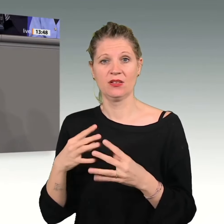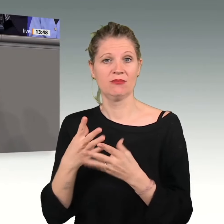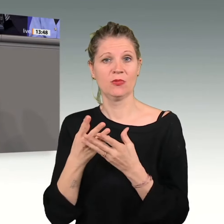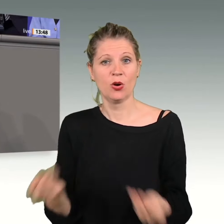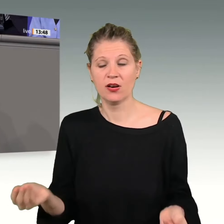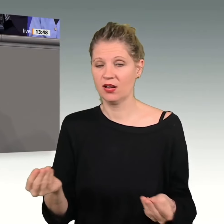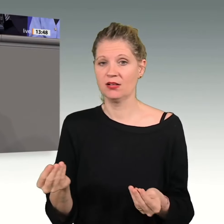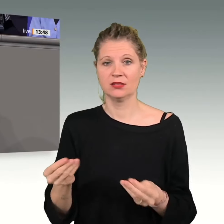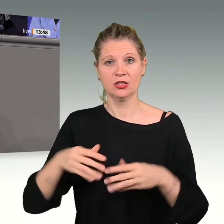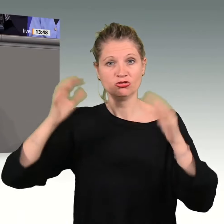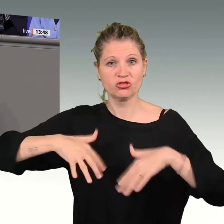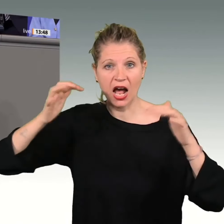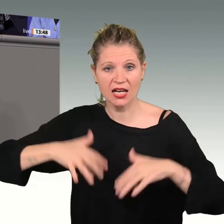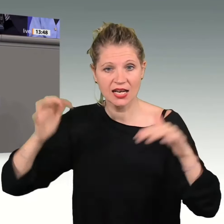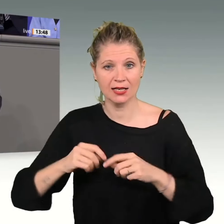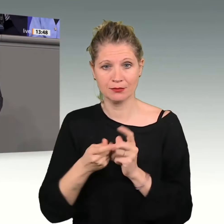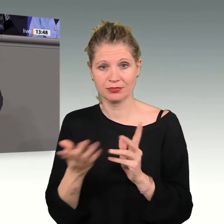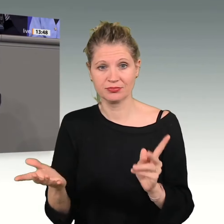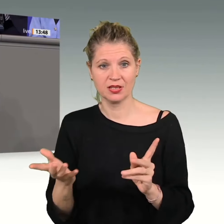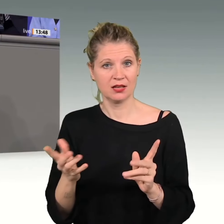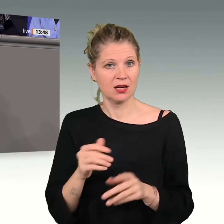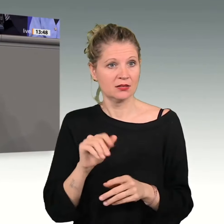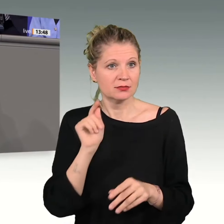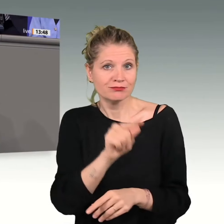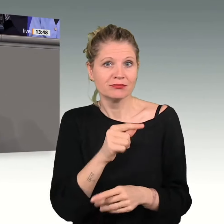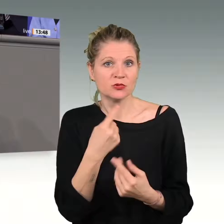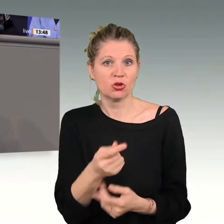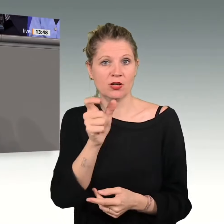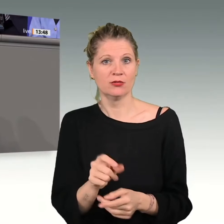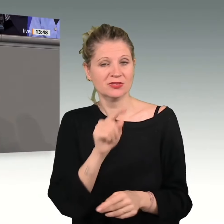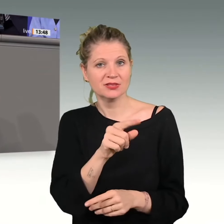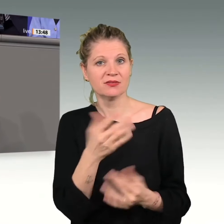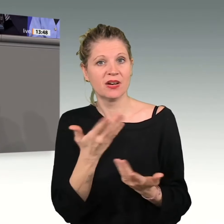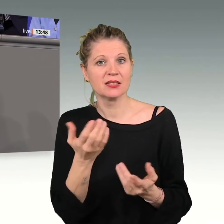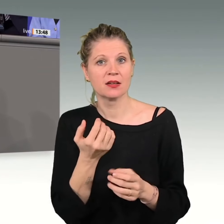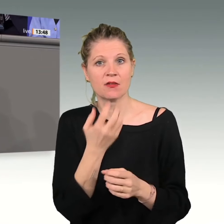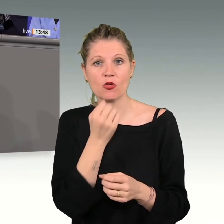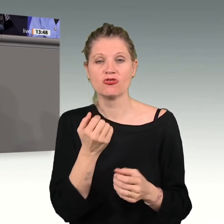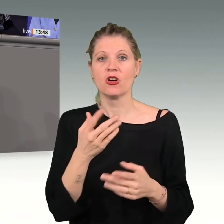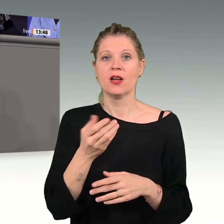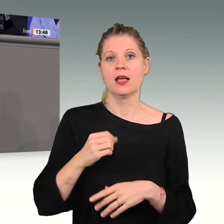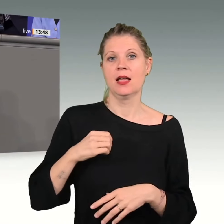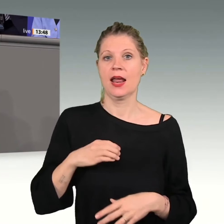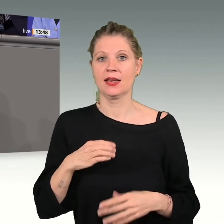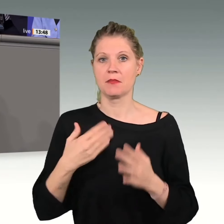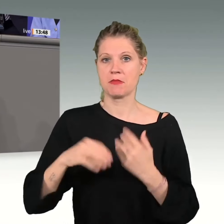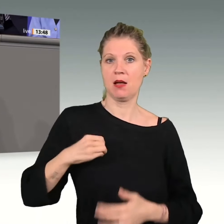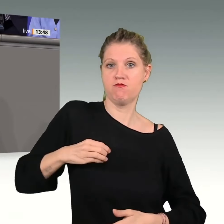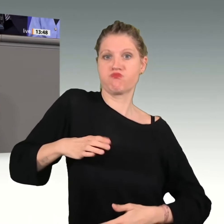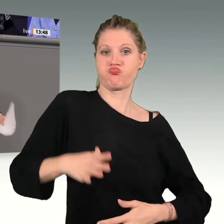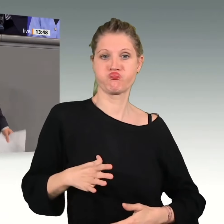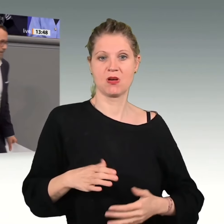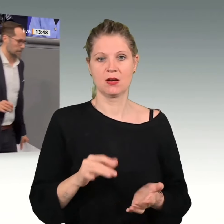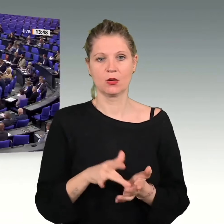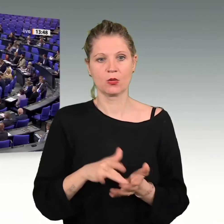Dieser Antrag ist eine Beleidigung für die Wissenschaft. Und nebenbei wollen Sie die Reiche immer reicher machen, weil Sie Ihre Erbschaftsteuer für Reiche abschaffen wollen. das ist wirklich ekelhaft.